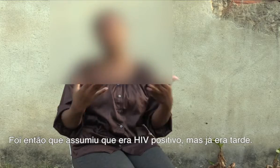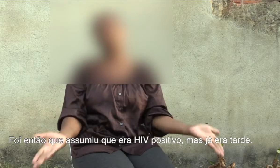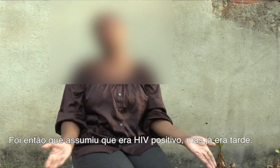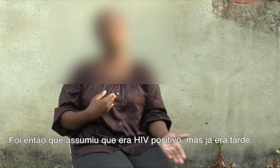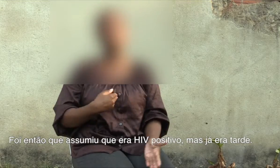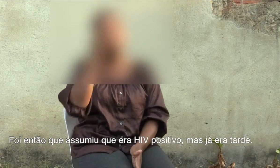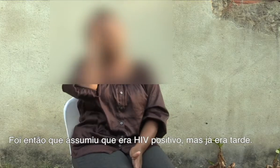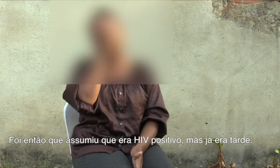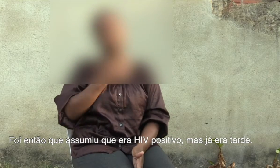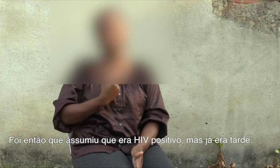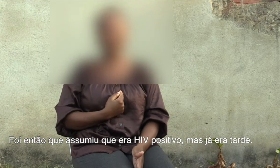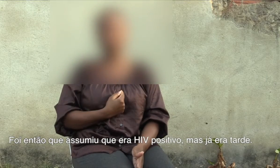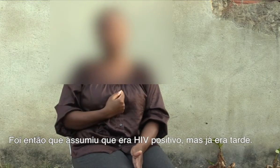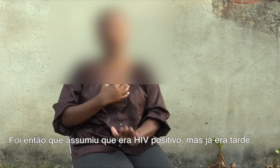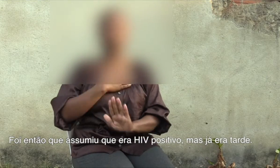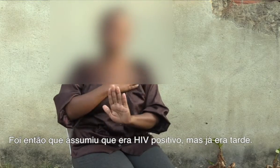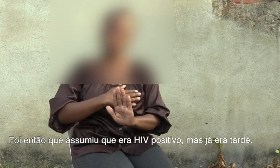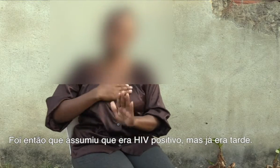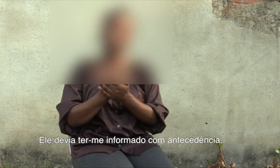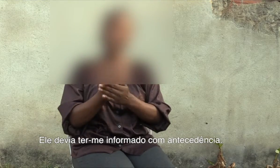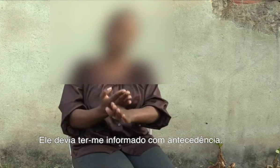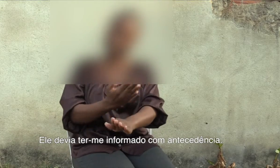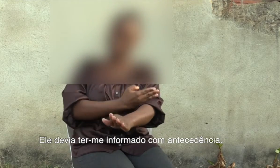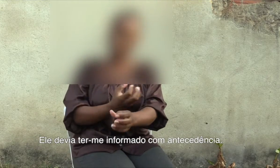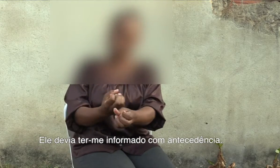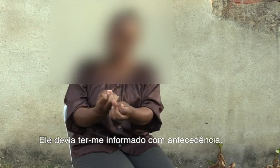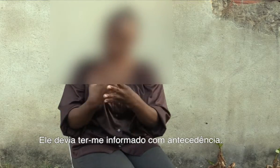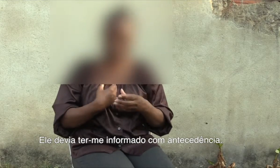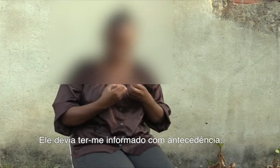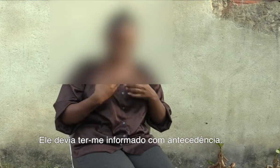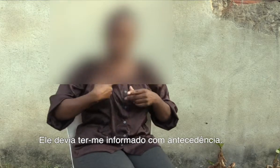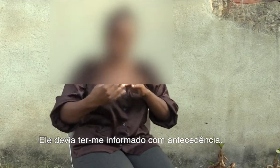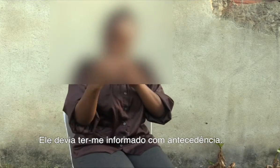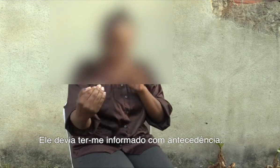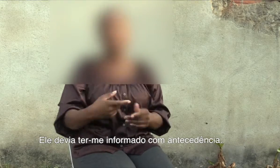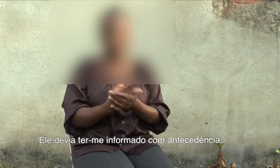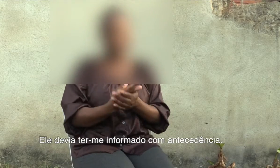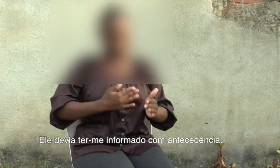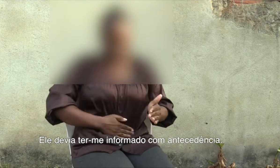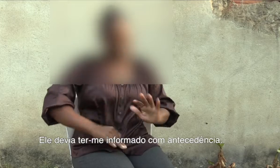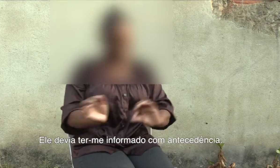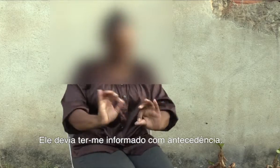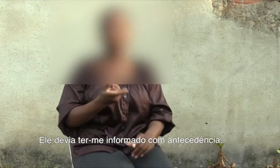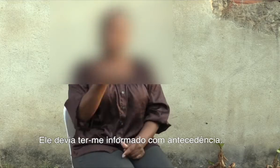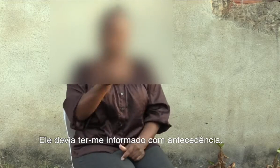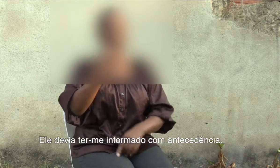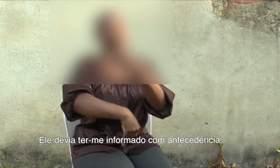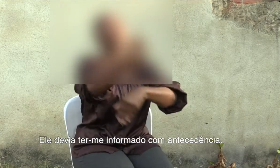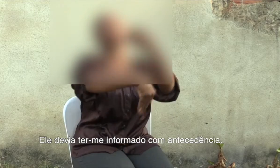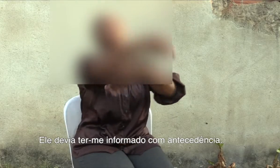positivo. Mas já era tarde. Ele devia ter me informado com antecedência.